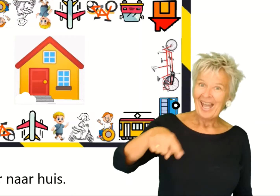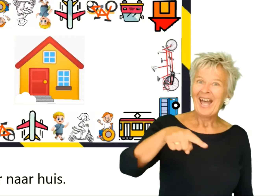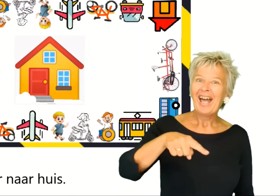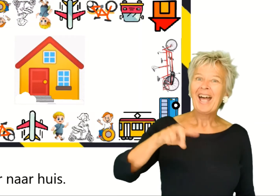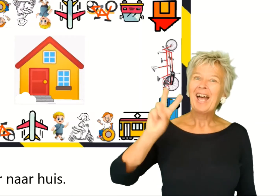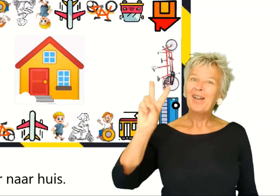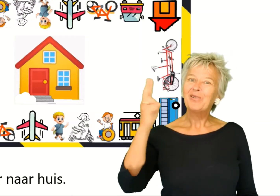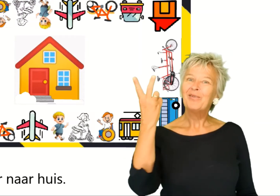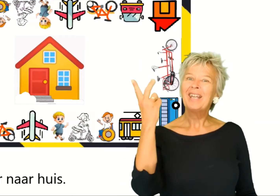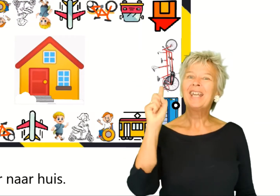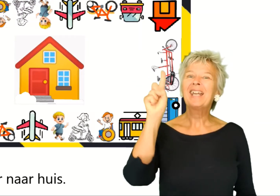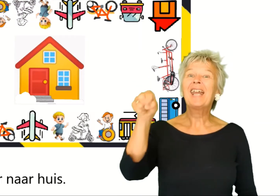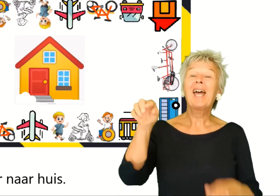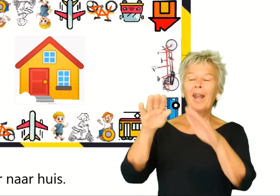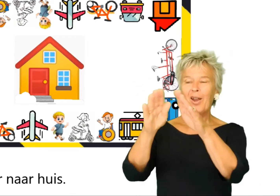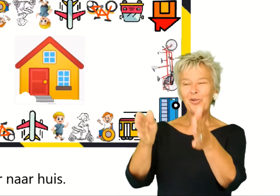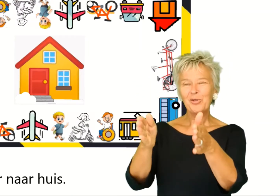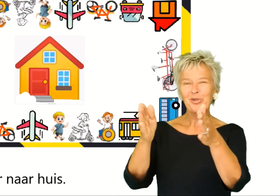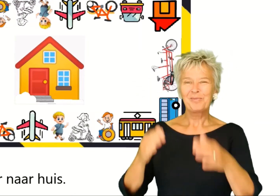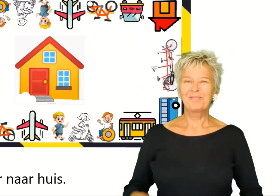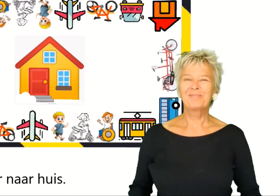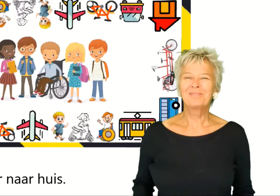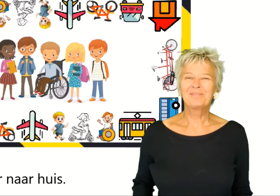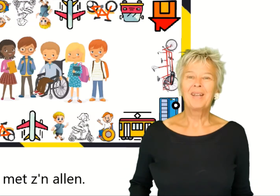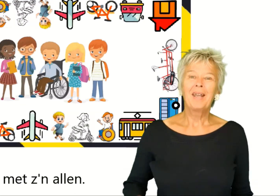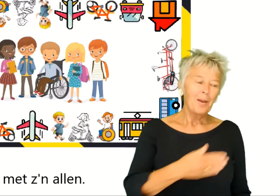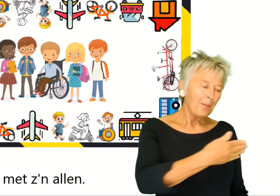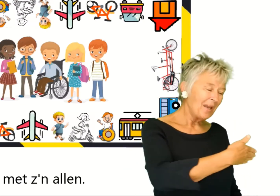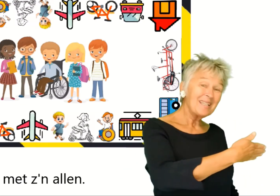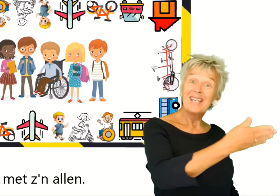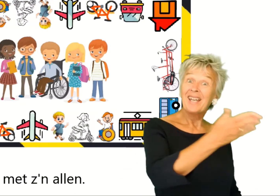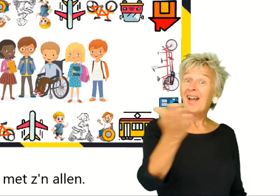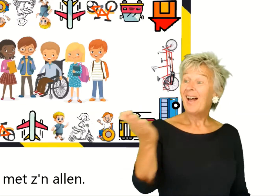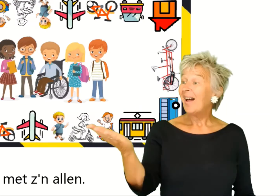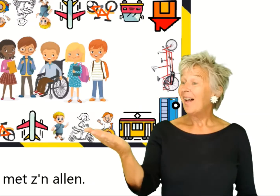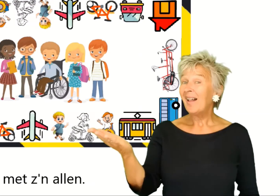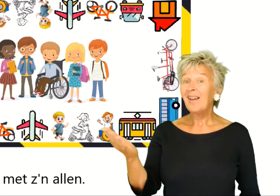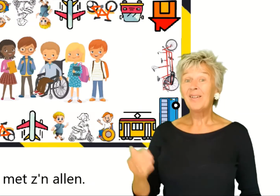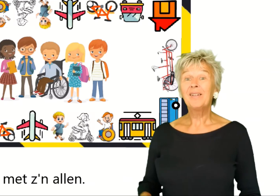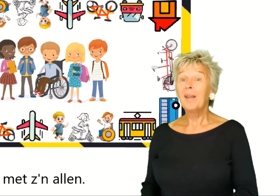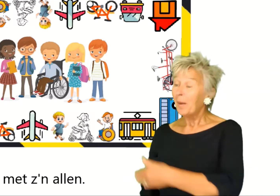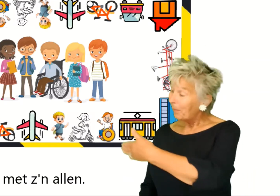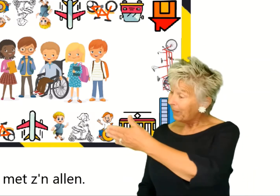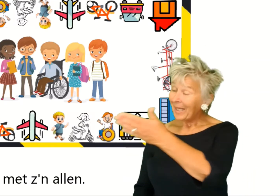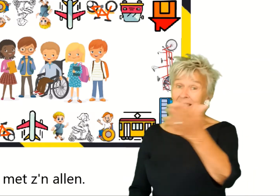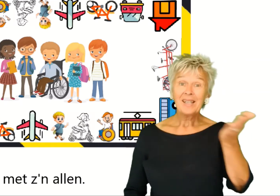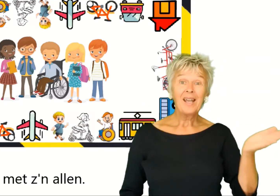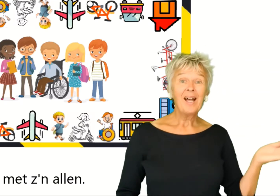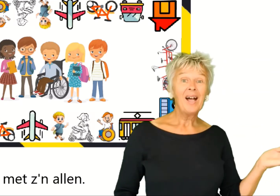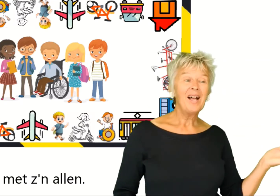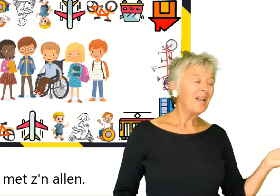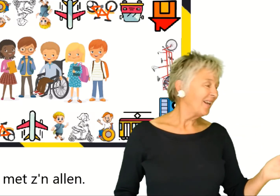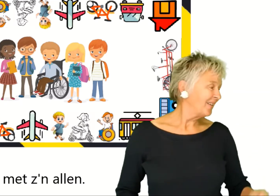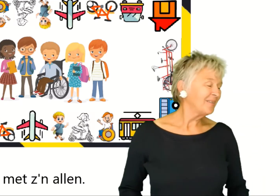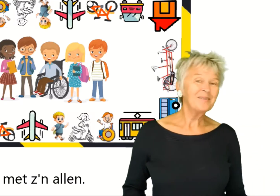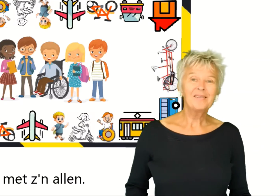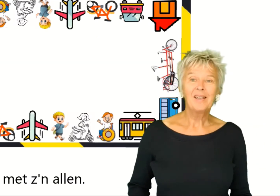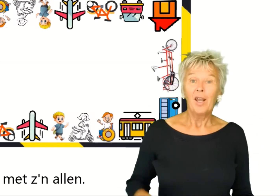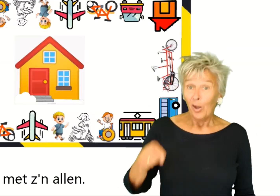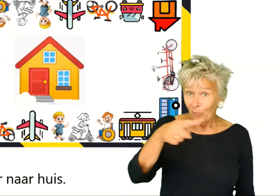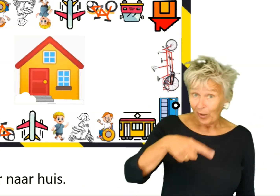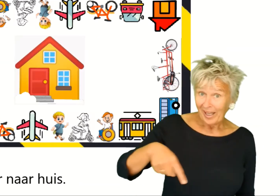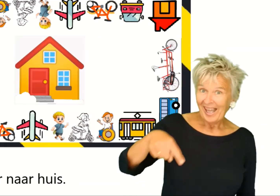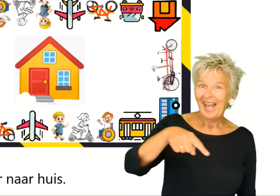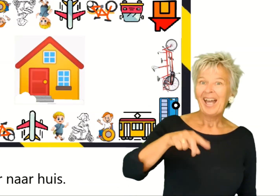We gaan weer naar huis. Met z'n allen. Z'n allen.